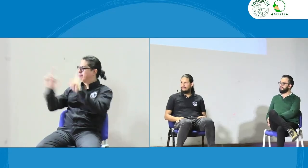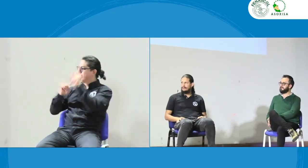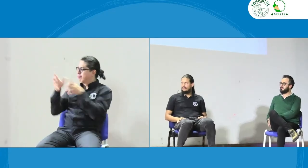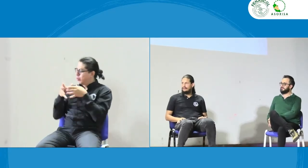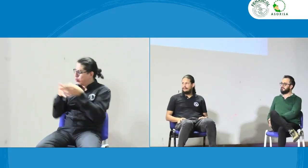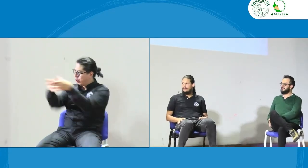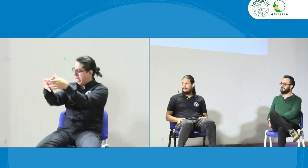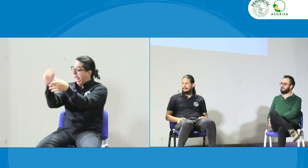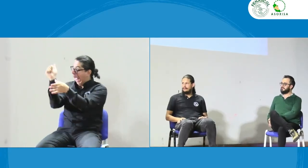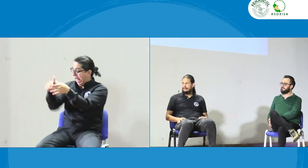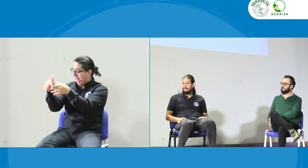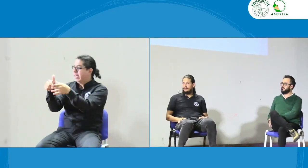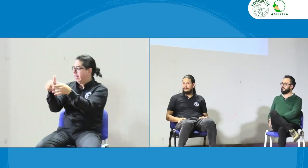mañana en el tema de